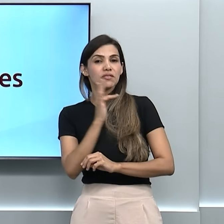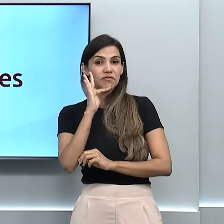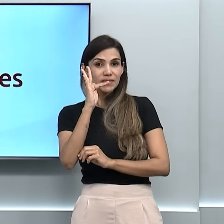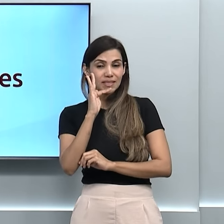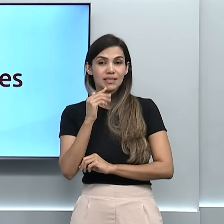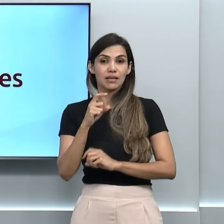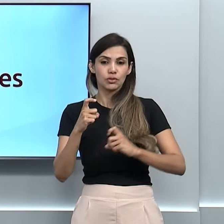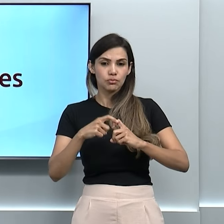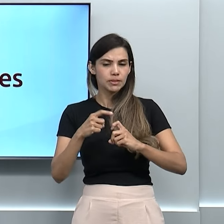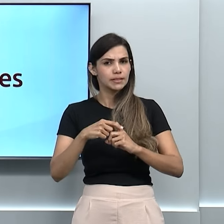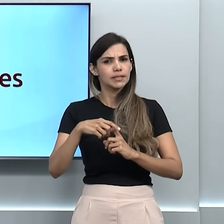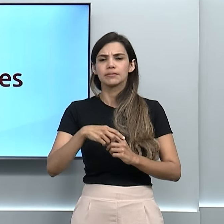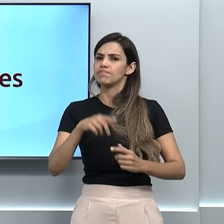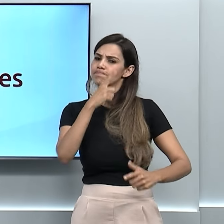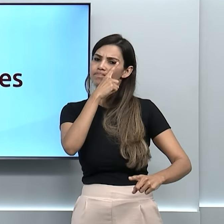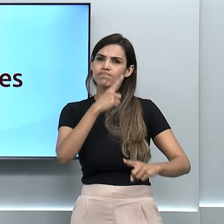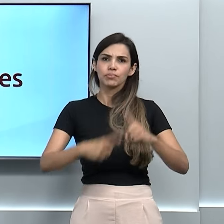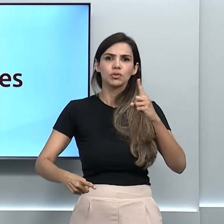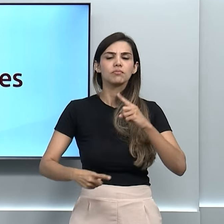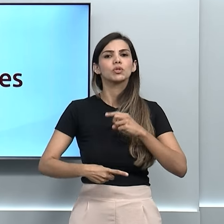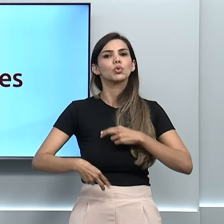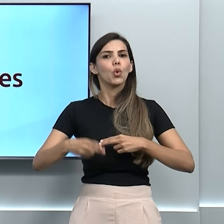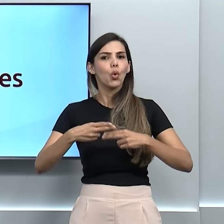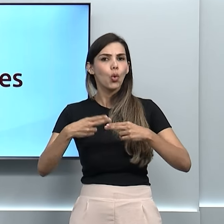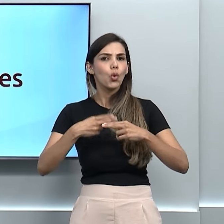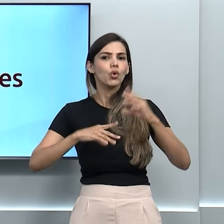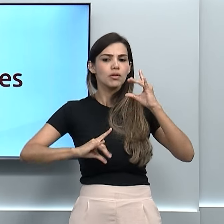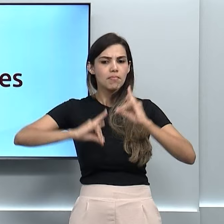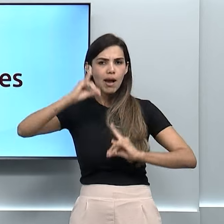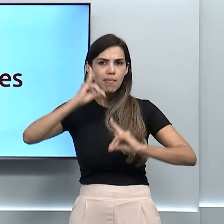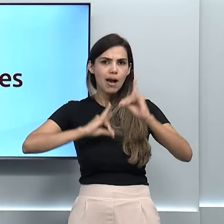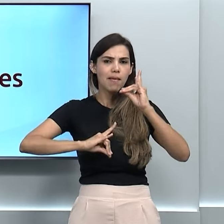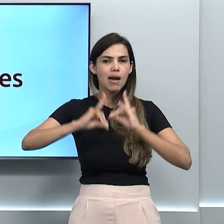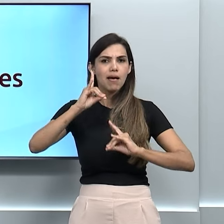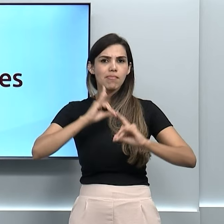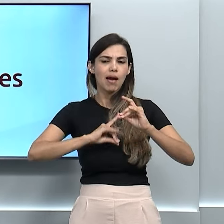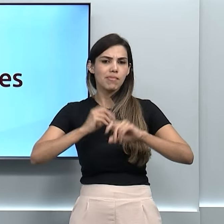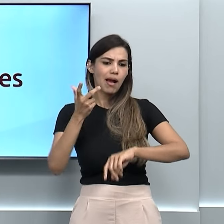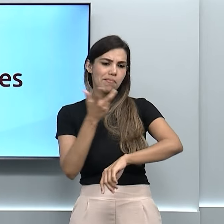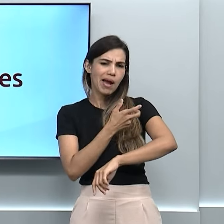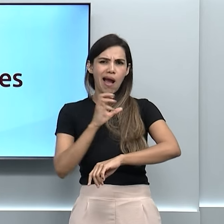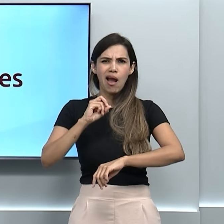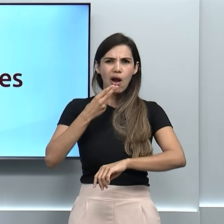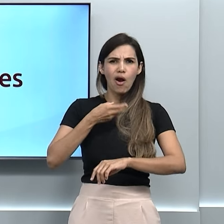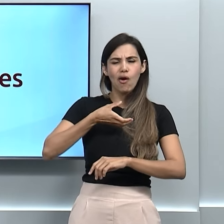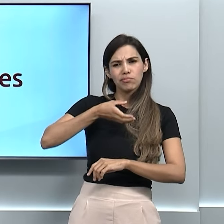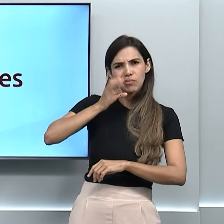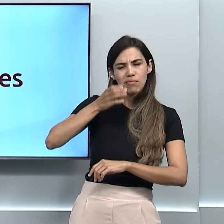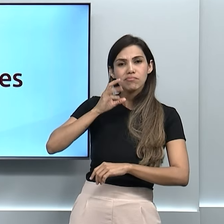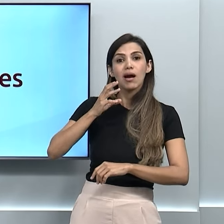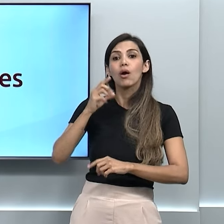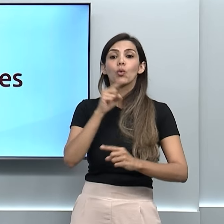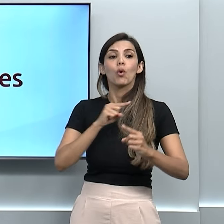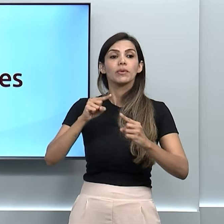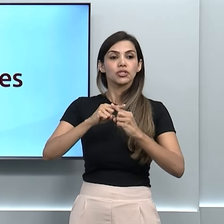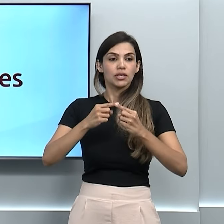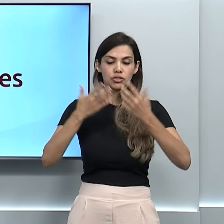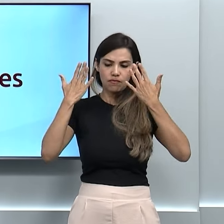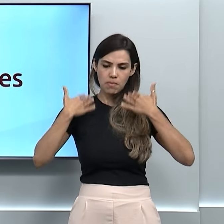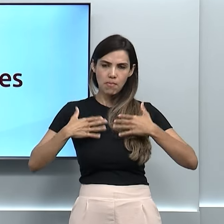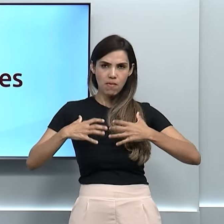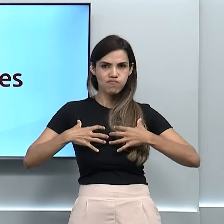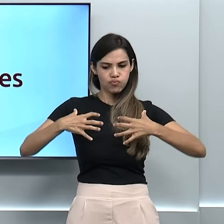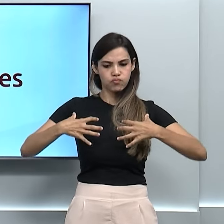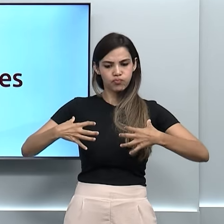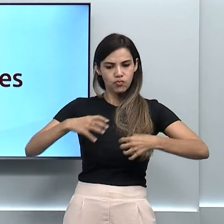esteroides androgênicos e anabolizantes com finalidade estética, de desempenho ou para